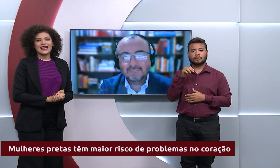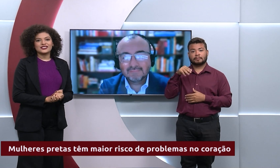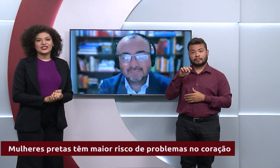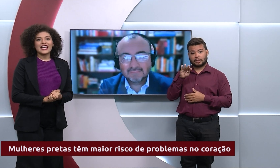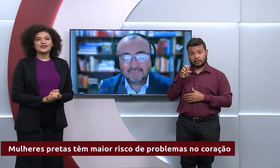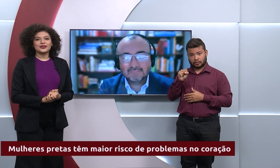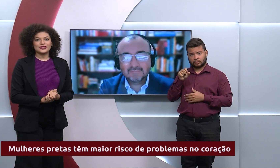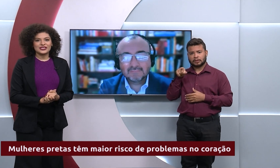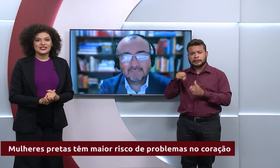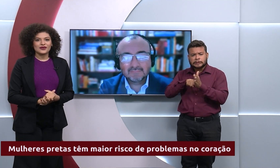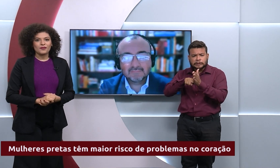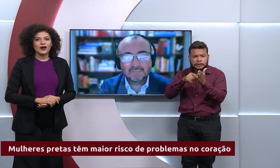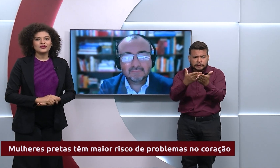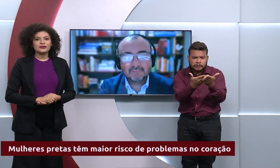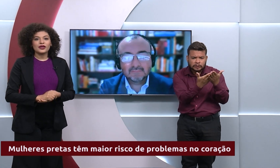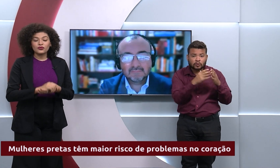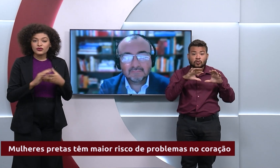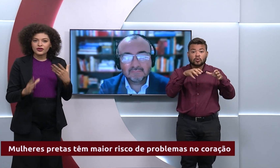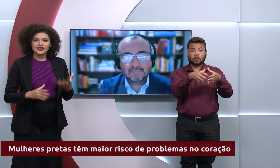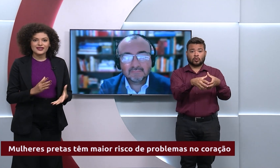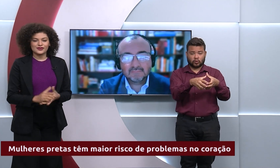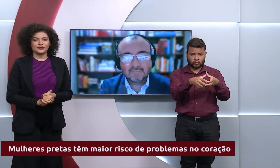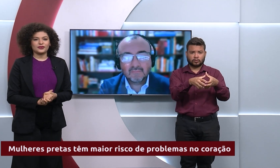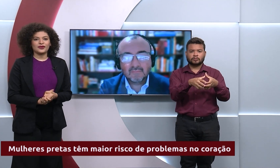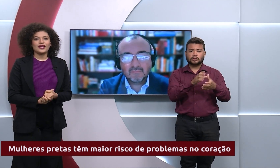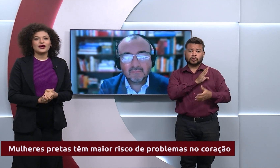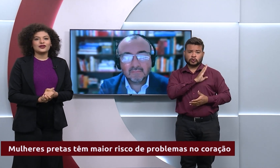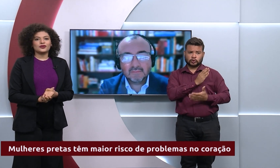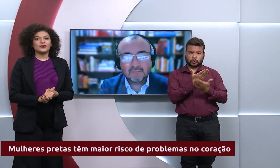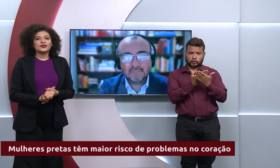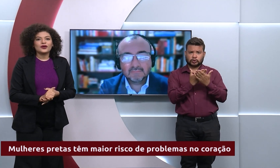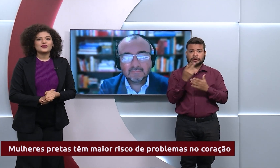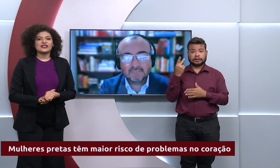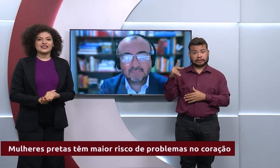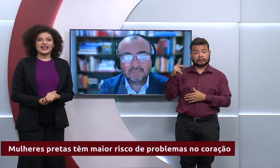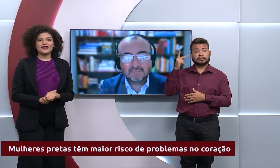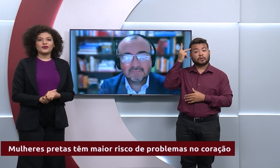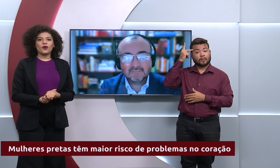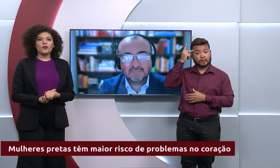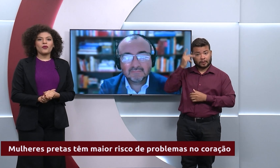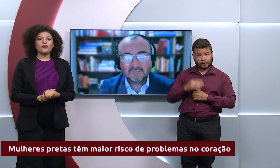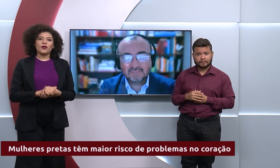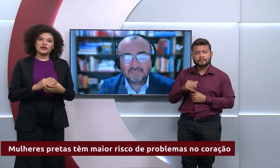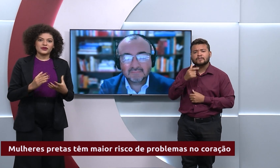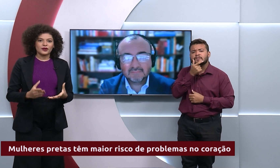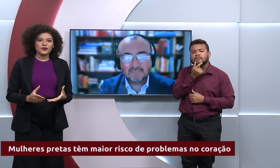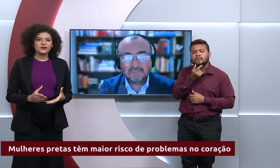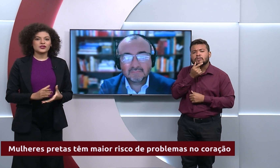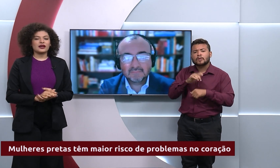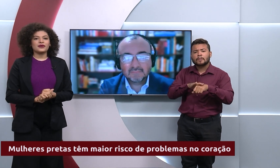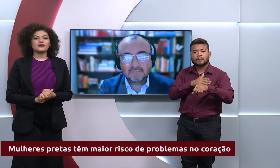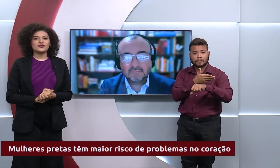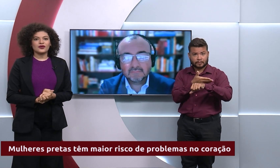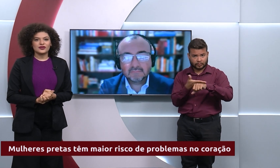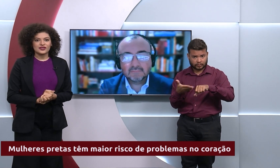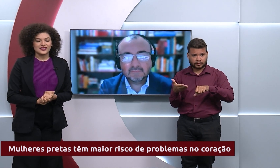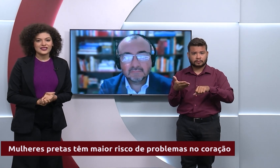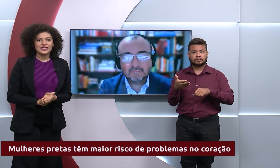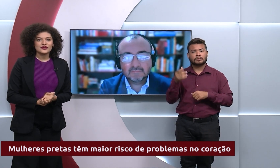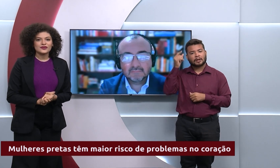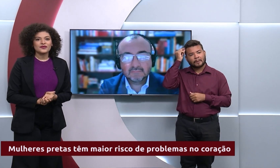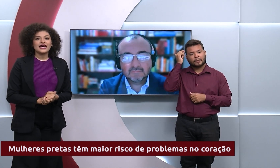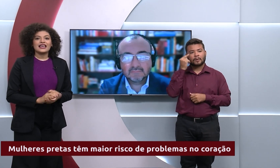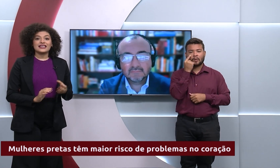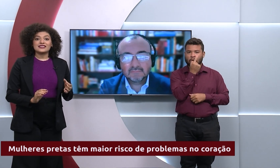Sociedade de Cardiologia de São Paulo que mergulhou nesse assunto. O doutor Antônio se descreve como um homem branco, de cabelos e olhos